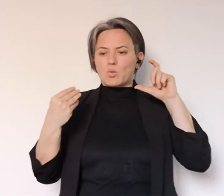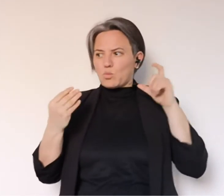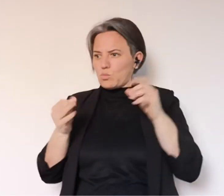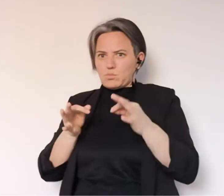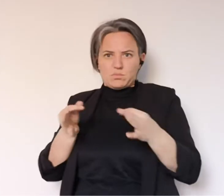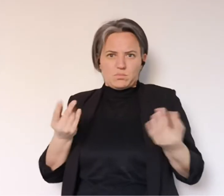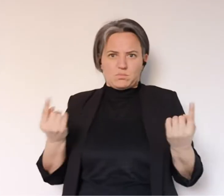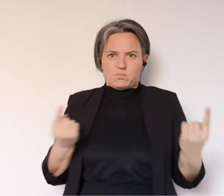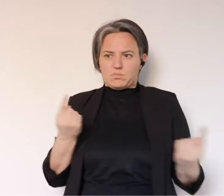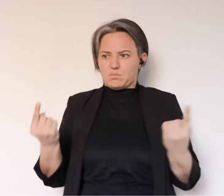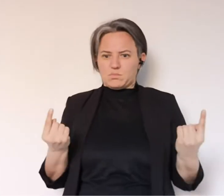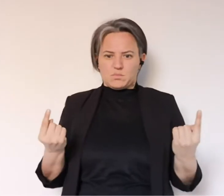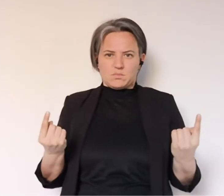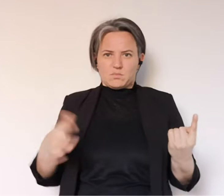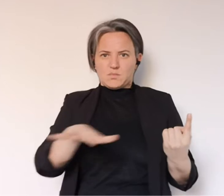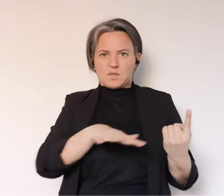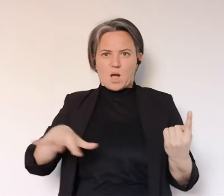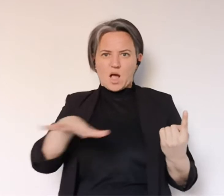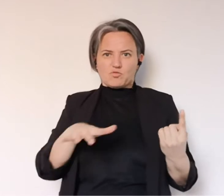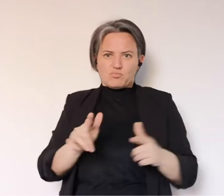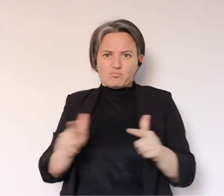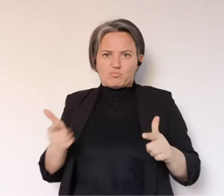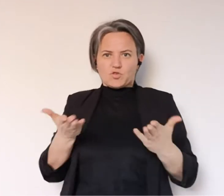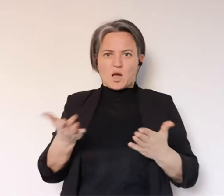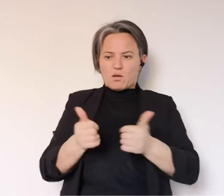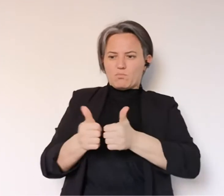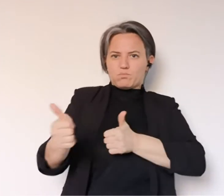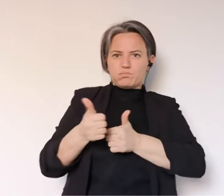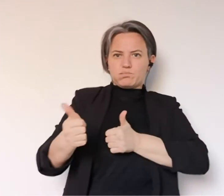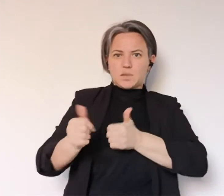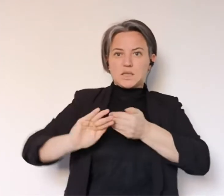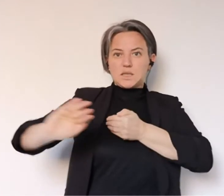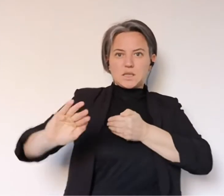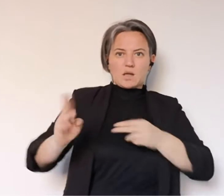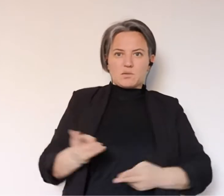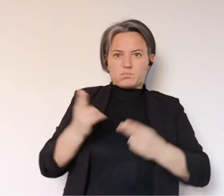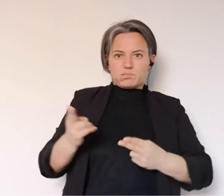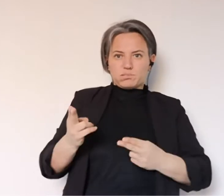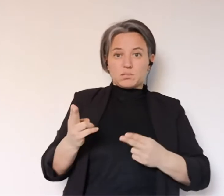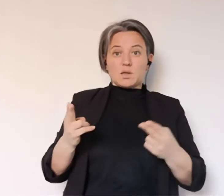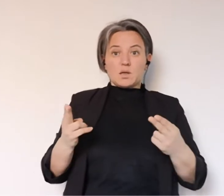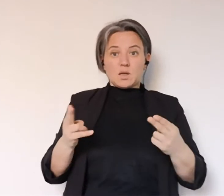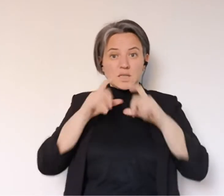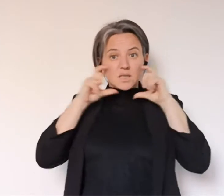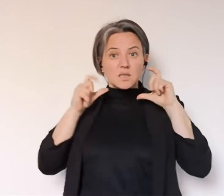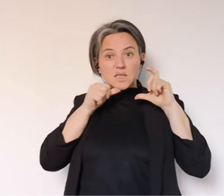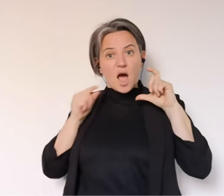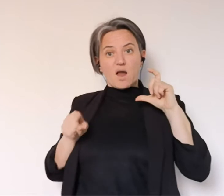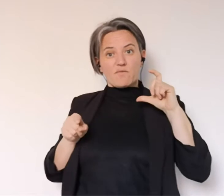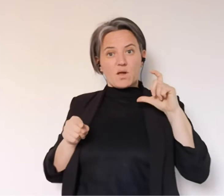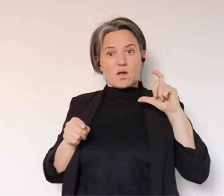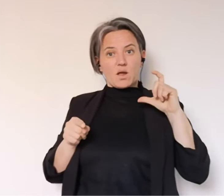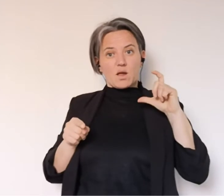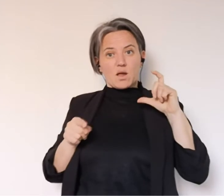mascherina va indossata laddove non si riesce, per questioni fisiche, per come è fatto quell'ambiente, a tenere la